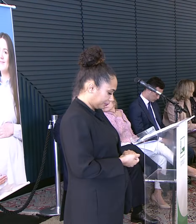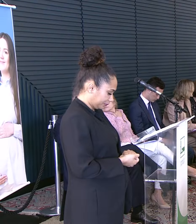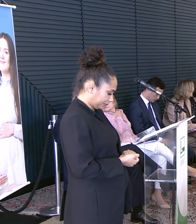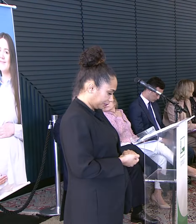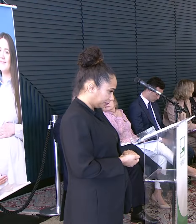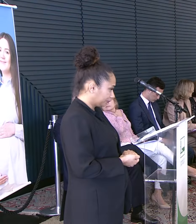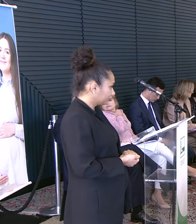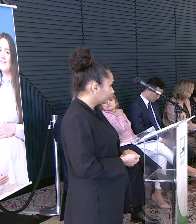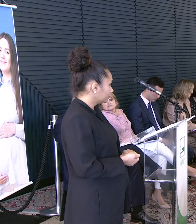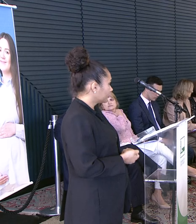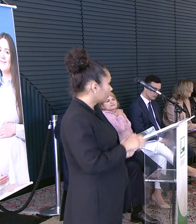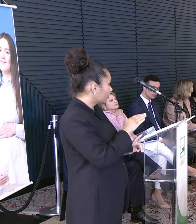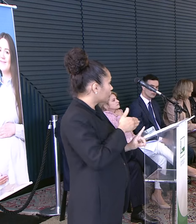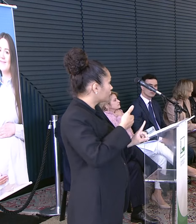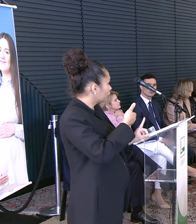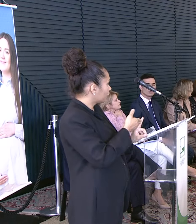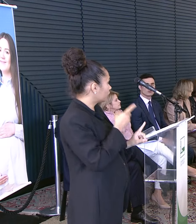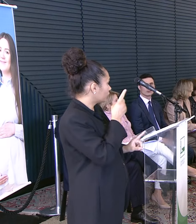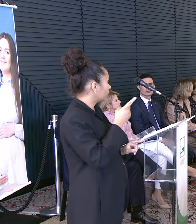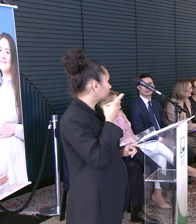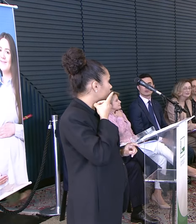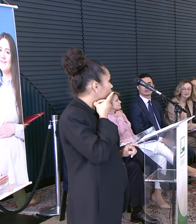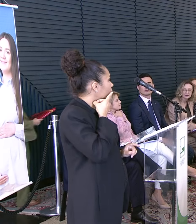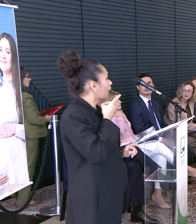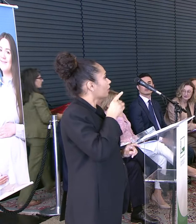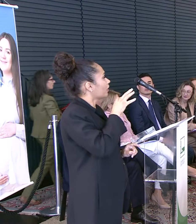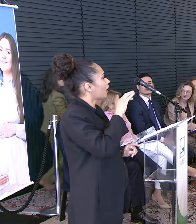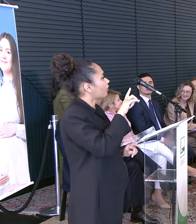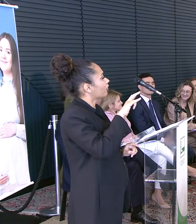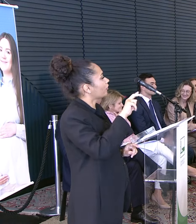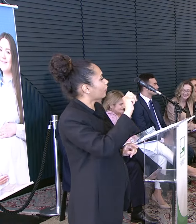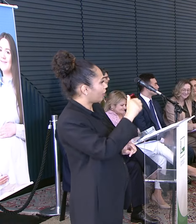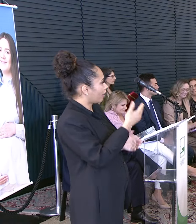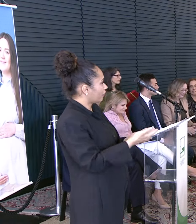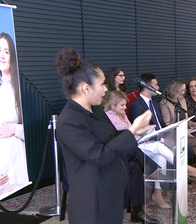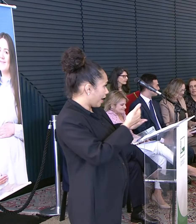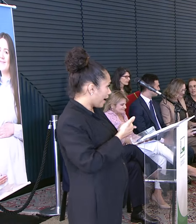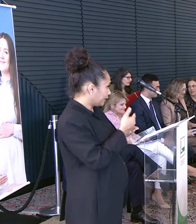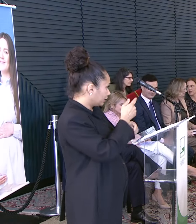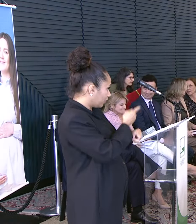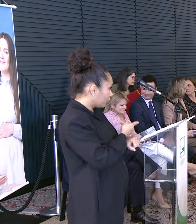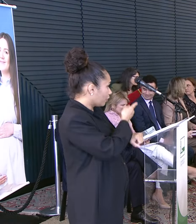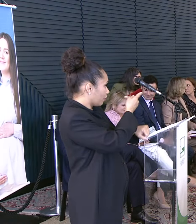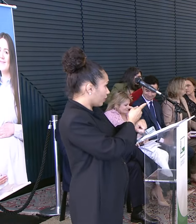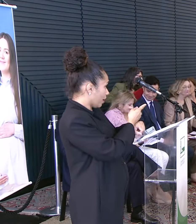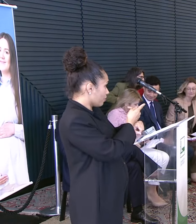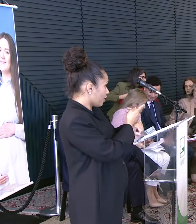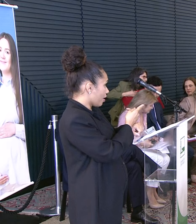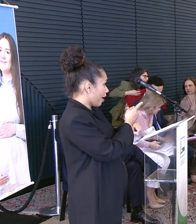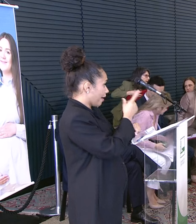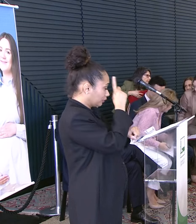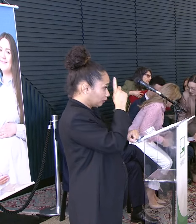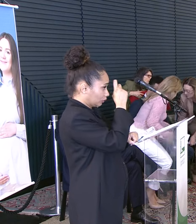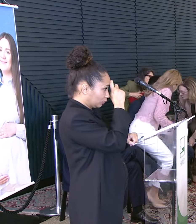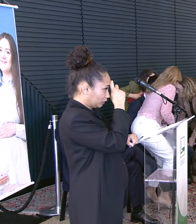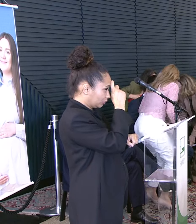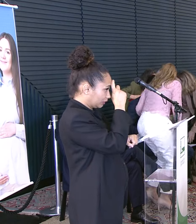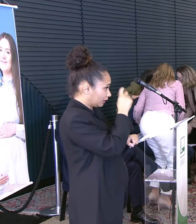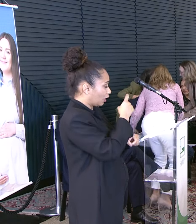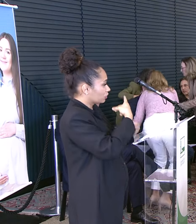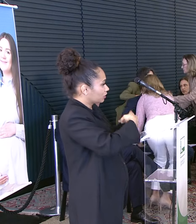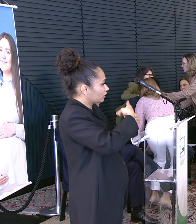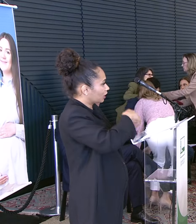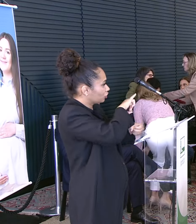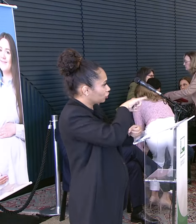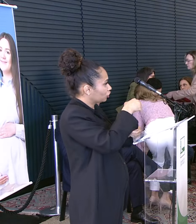Por indicação da deputada Flávia Moraes Recebe o prêmio Hospital Estadual de Jatai Doutor Serafim de Carvalho